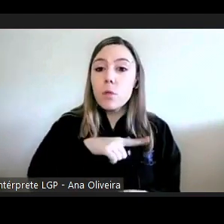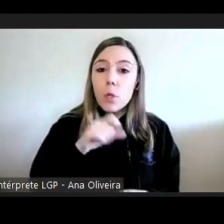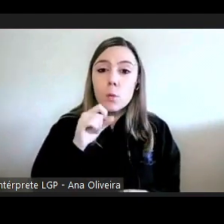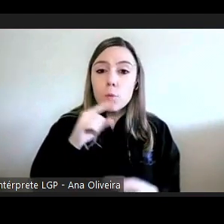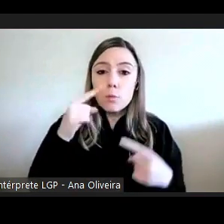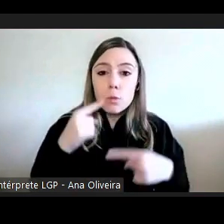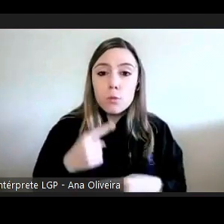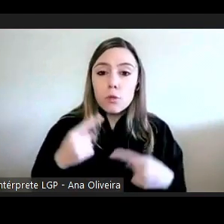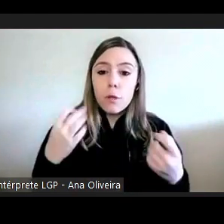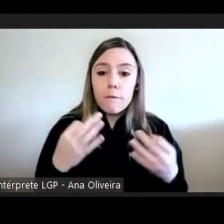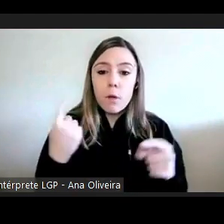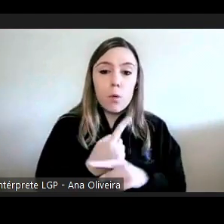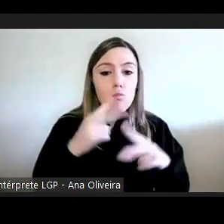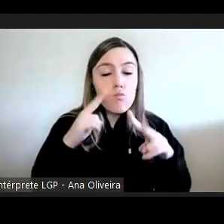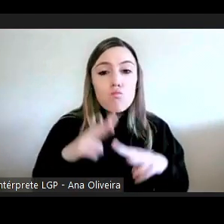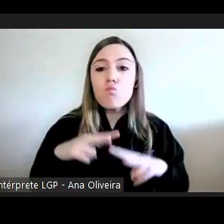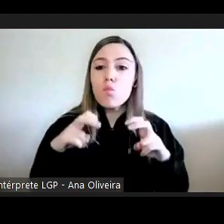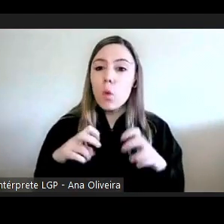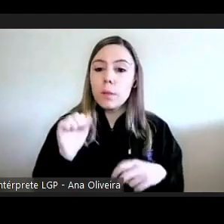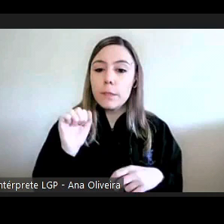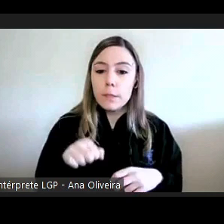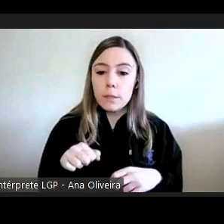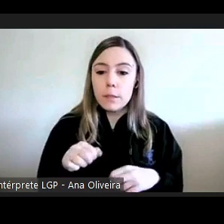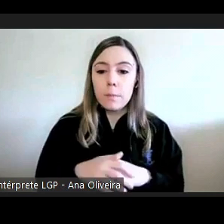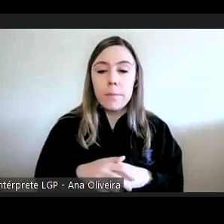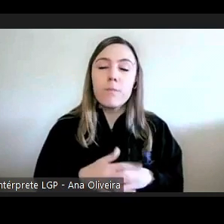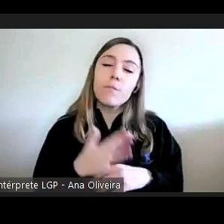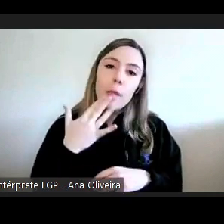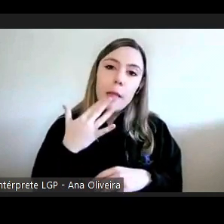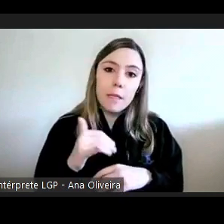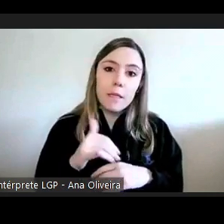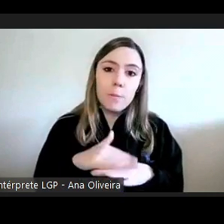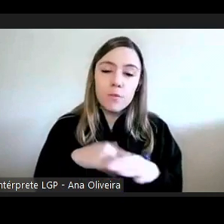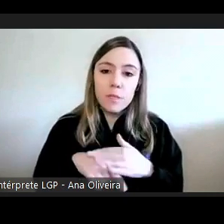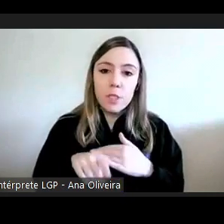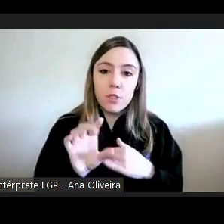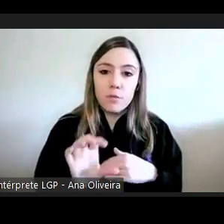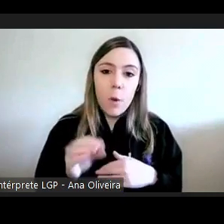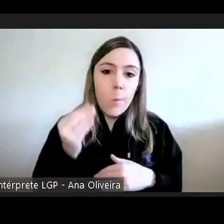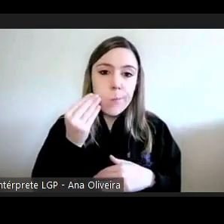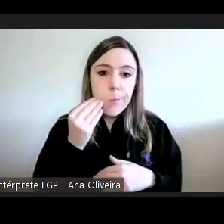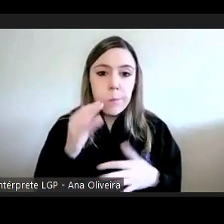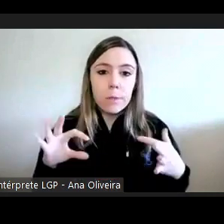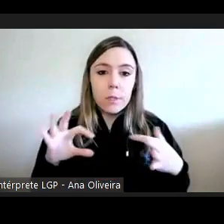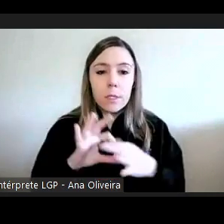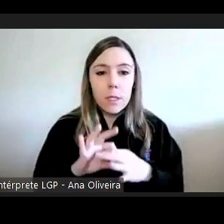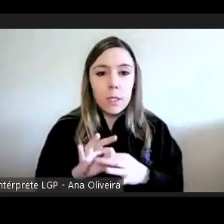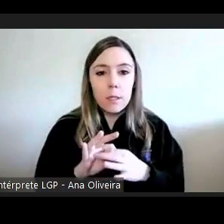data daquilo que foi encontrado e tentamos fazê-lo assim em relação a vários